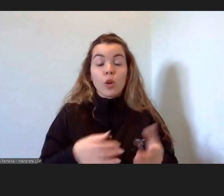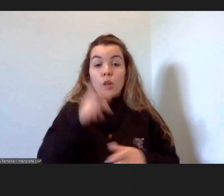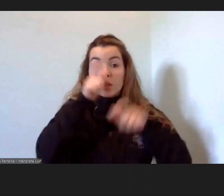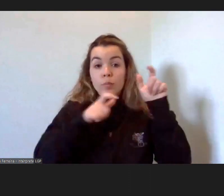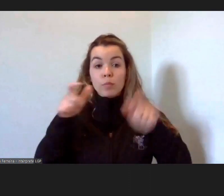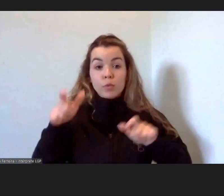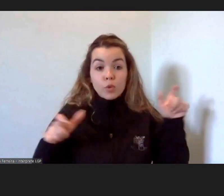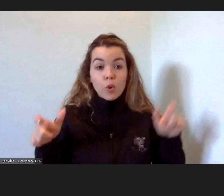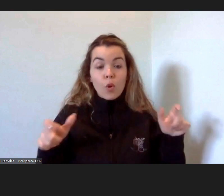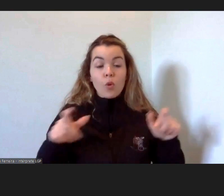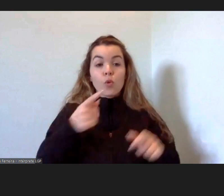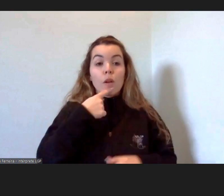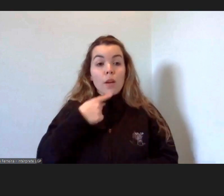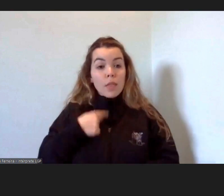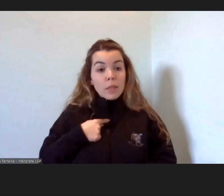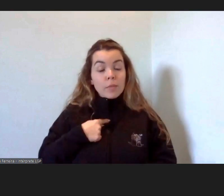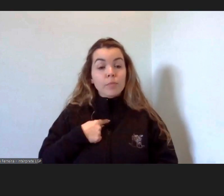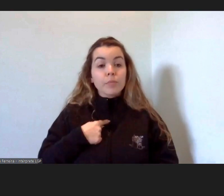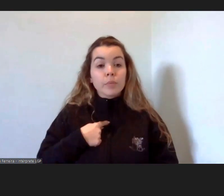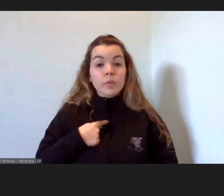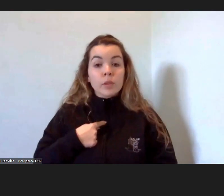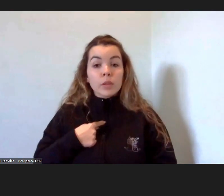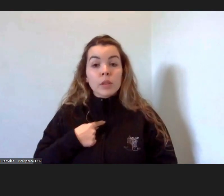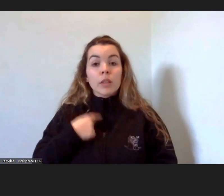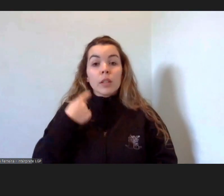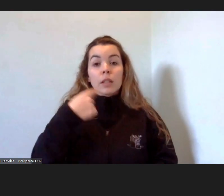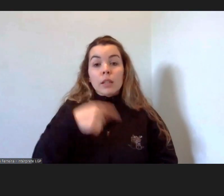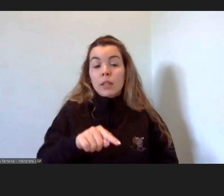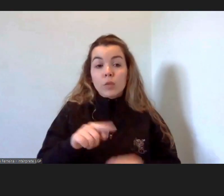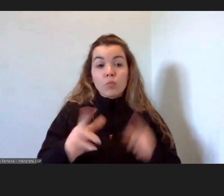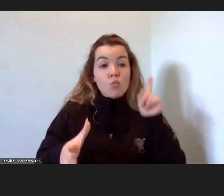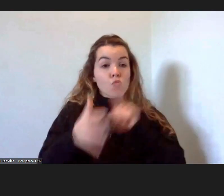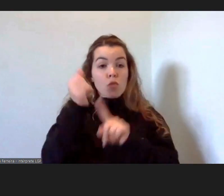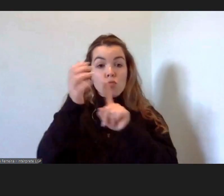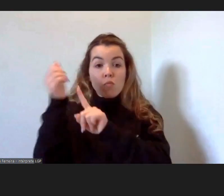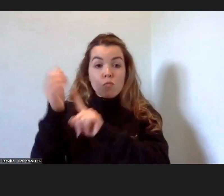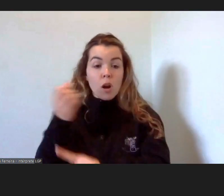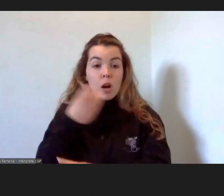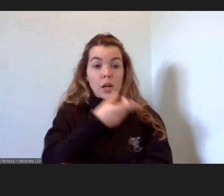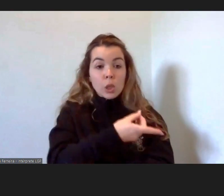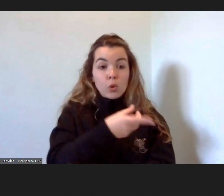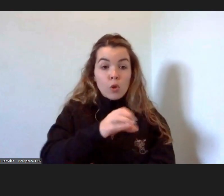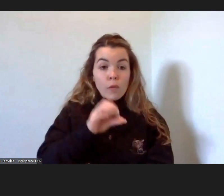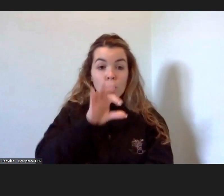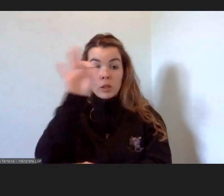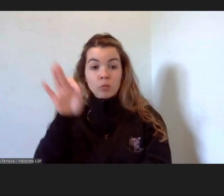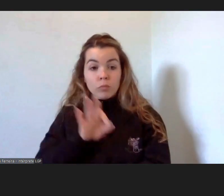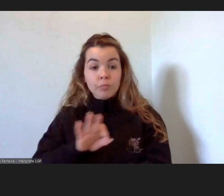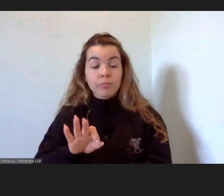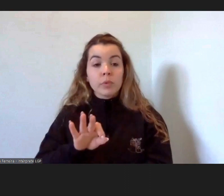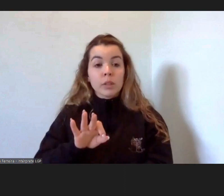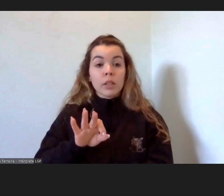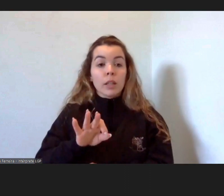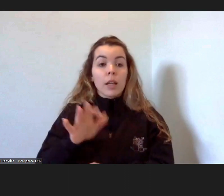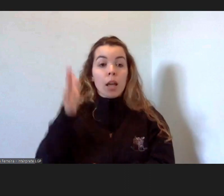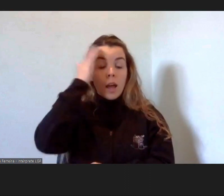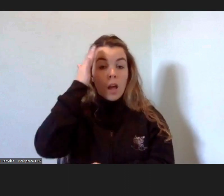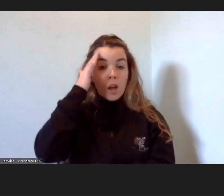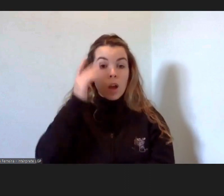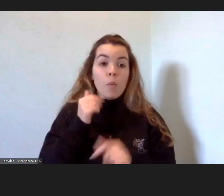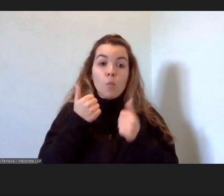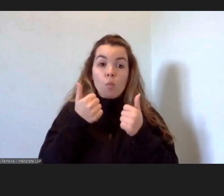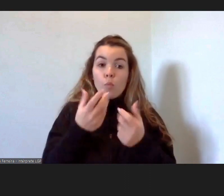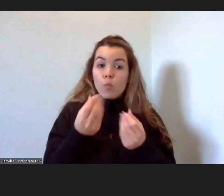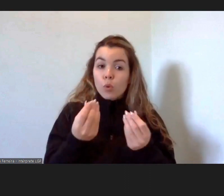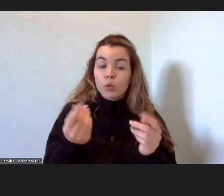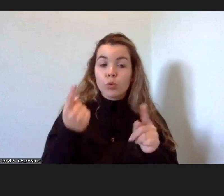As pessoas têm uma taxa de sucesso de 90% e consideram que é muito útil sendo